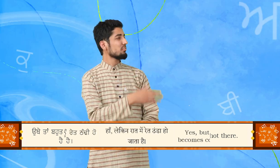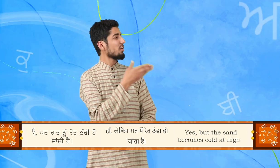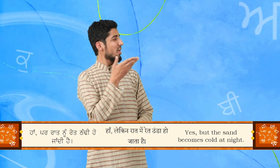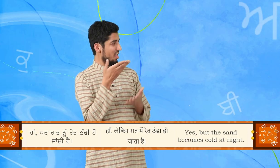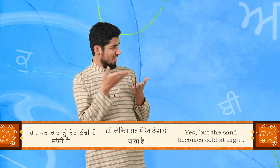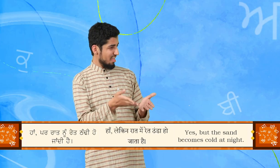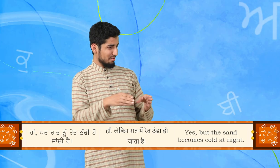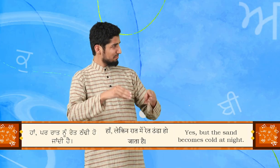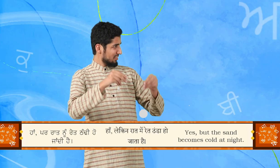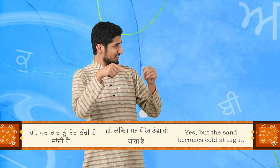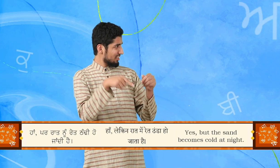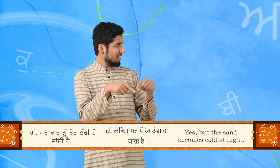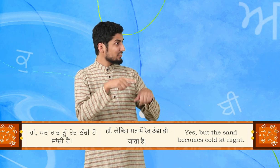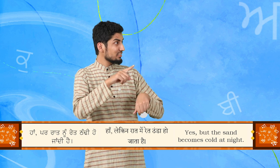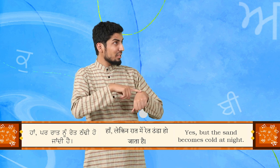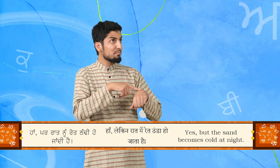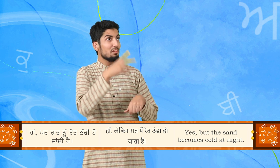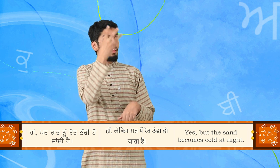हाँ, पर रात नूरेत ठंडी हो जान दिए